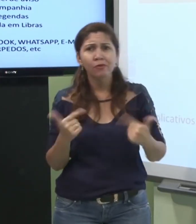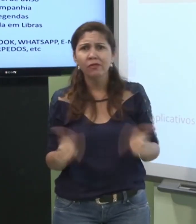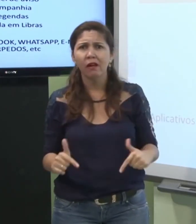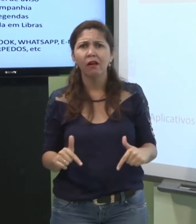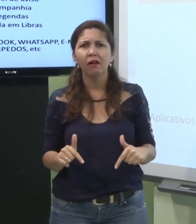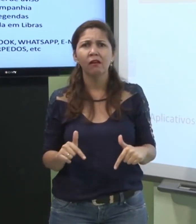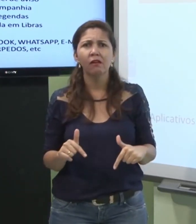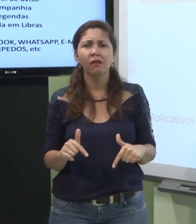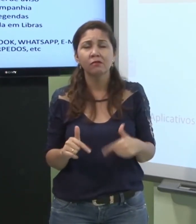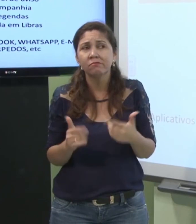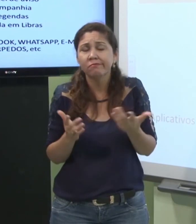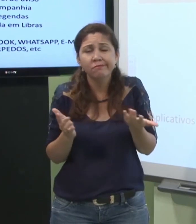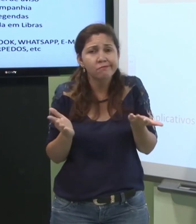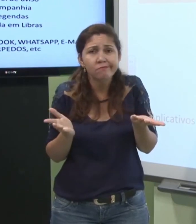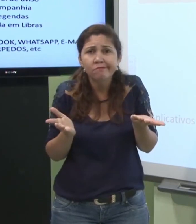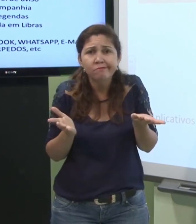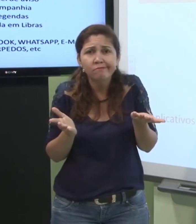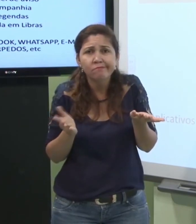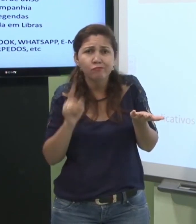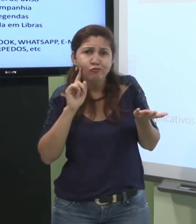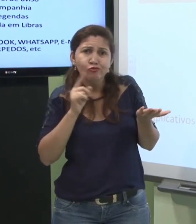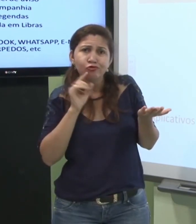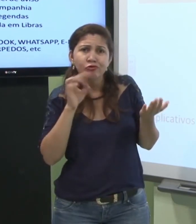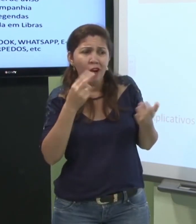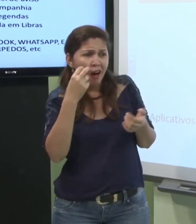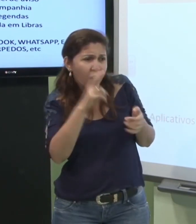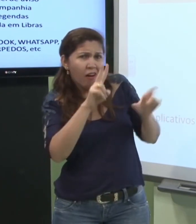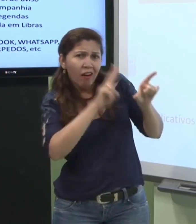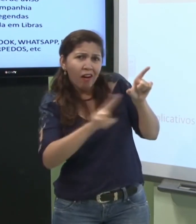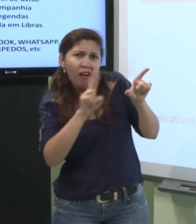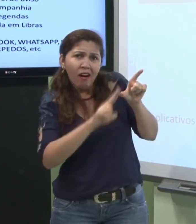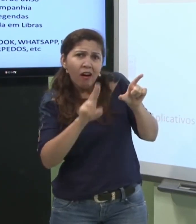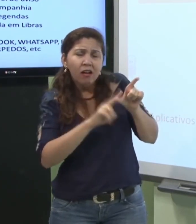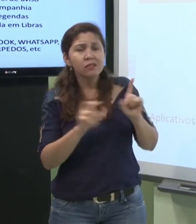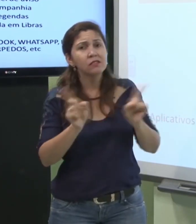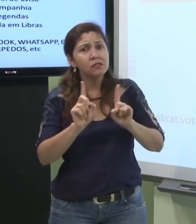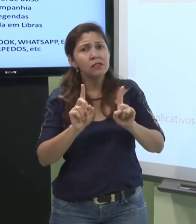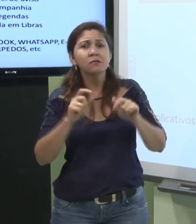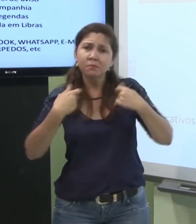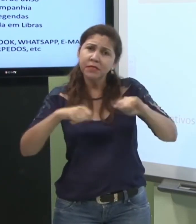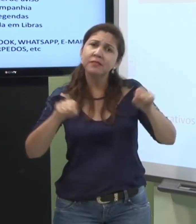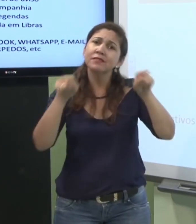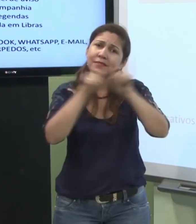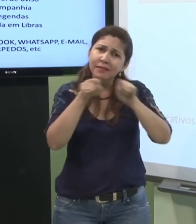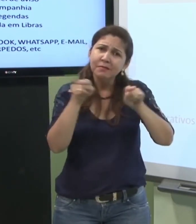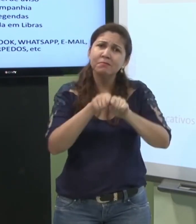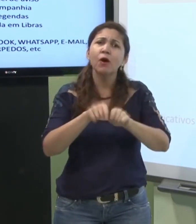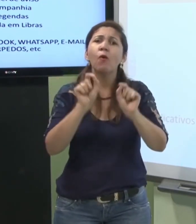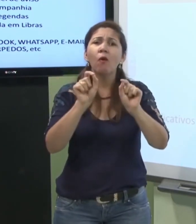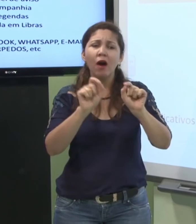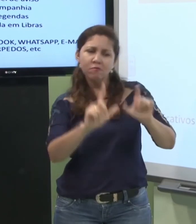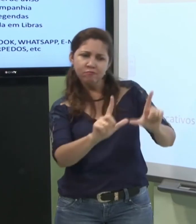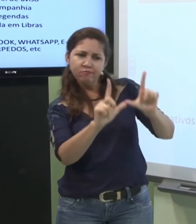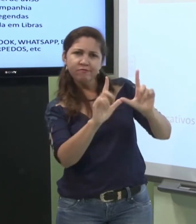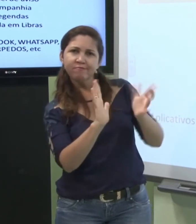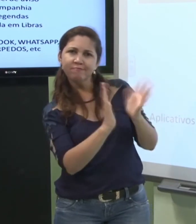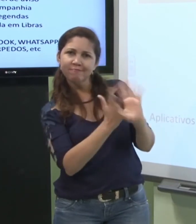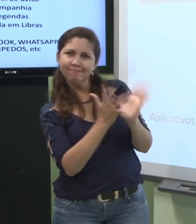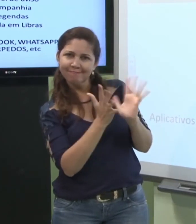Então, o surdo, ele não pode ficar só lendo ali a legenda. Precisa também ter o intérprete na janela ali para ele.